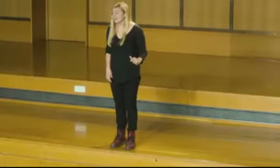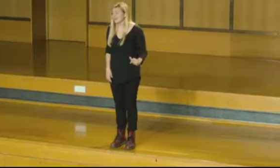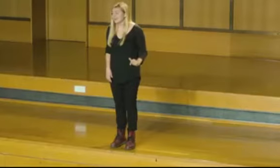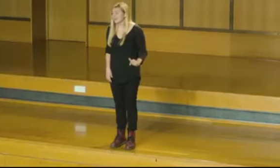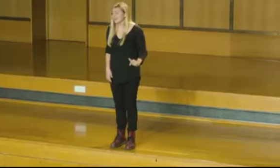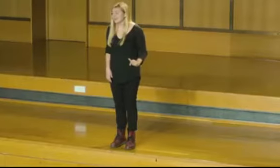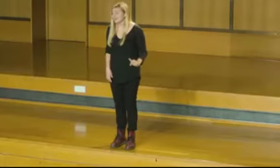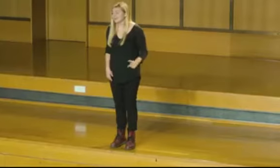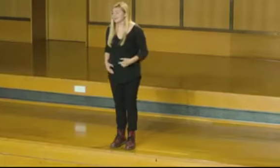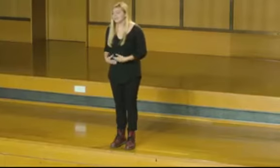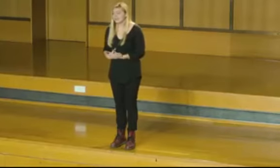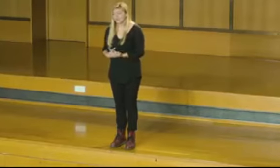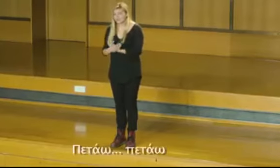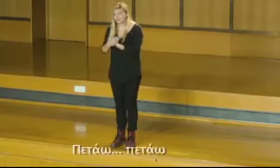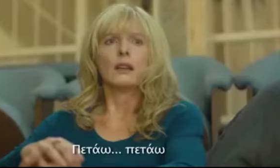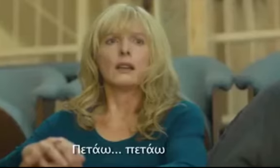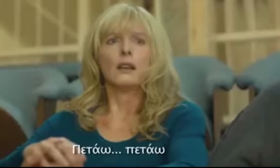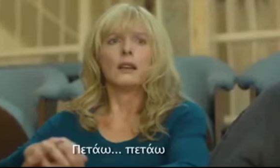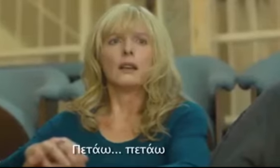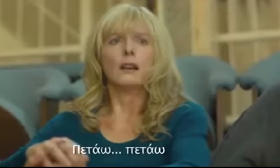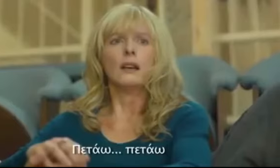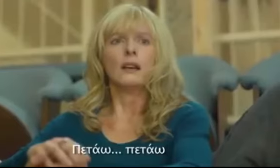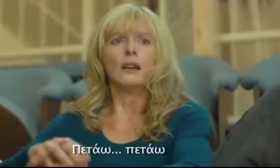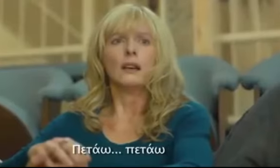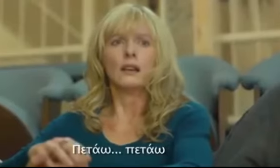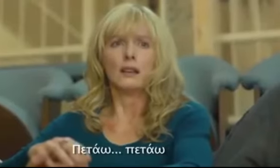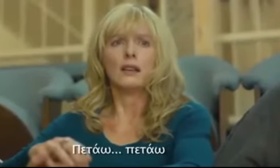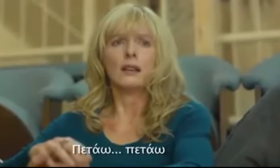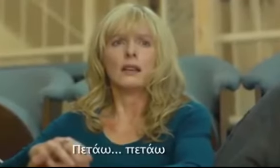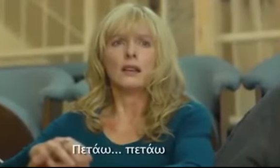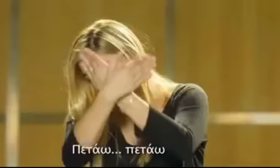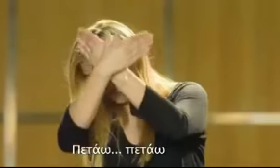Je vole Je veux